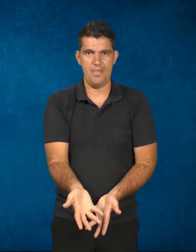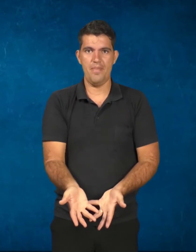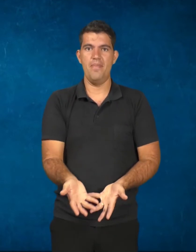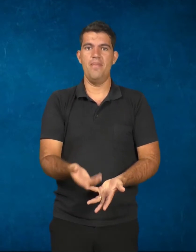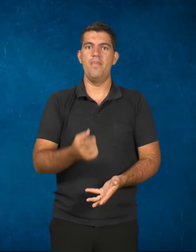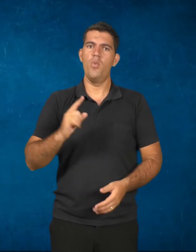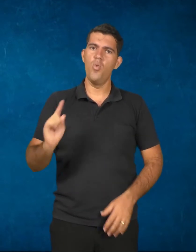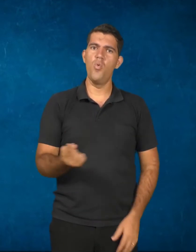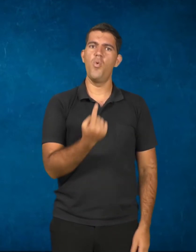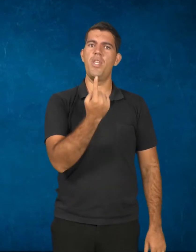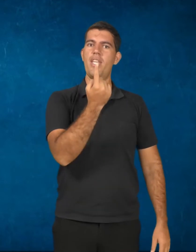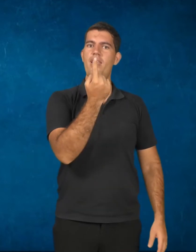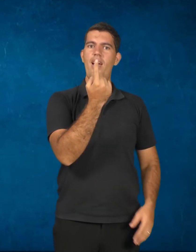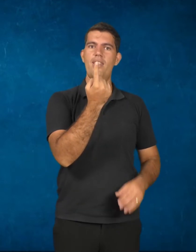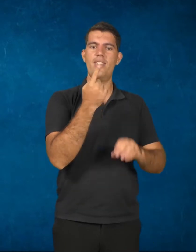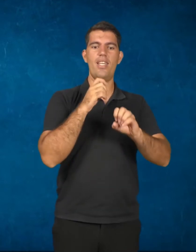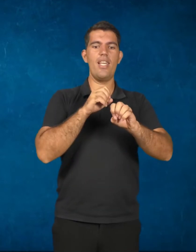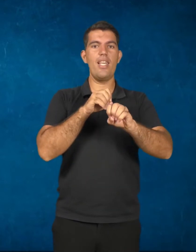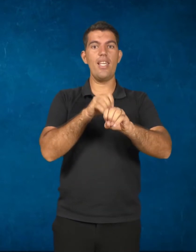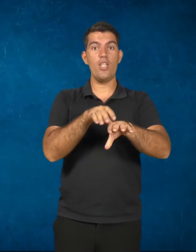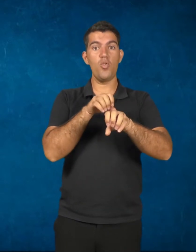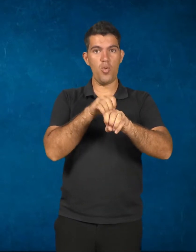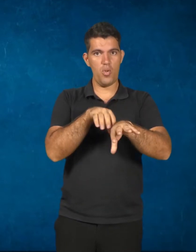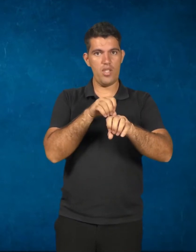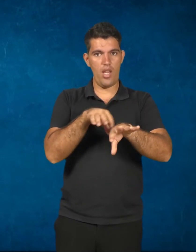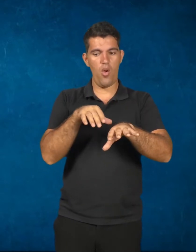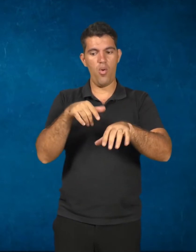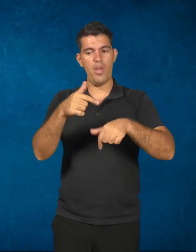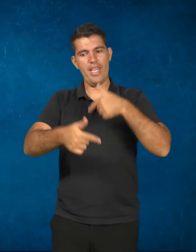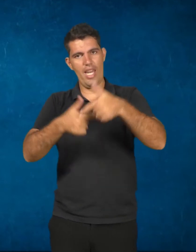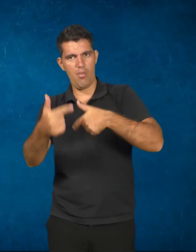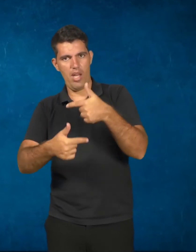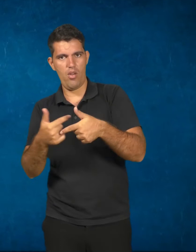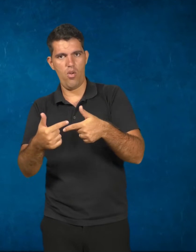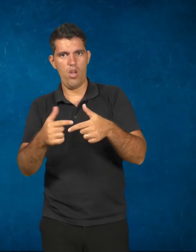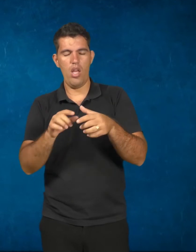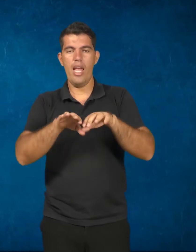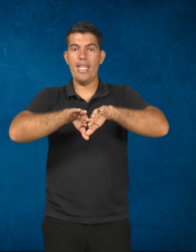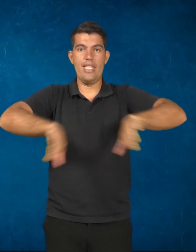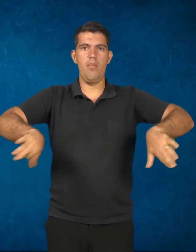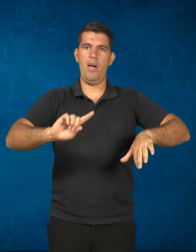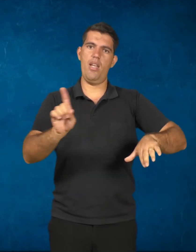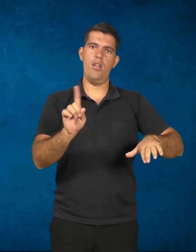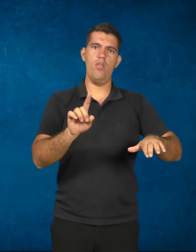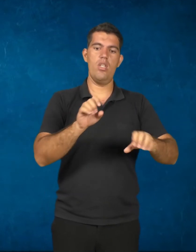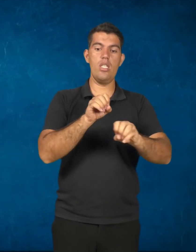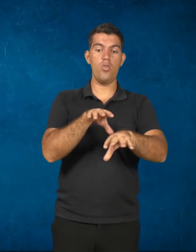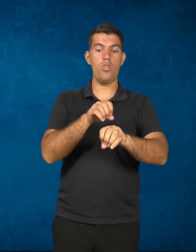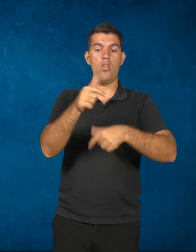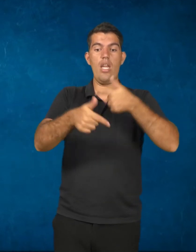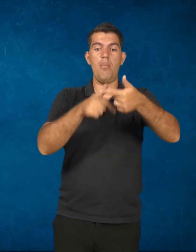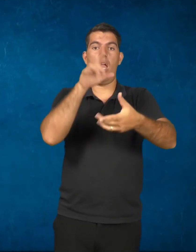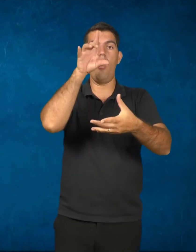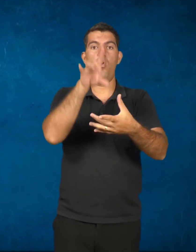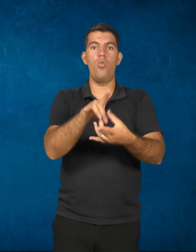na unidade entre instrução e trabalho. Ele não separa o trabalho da instrução. Ele chamava de educação